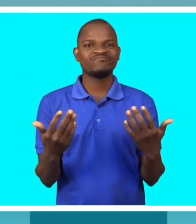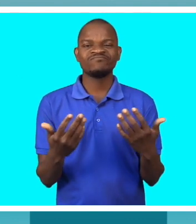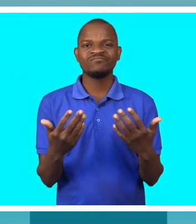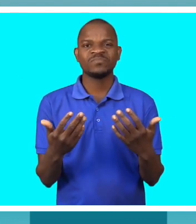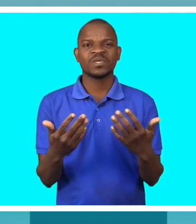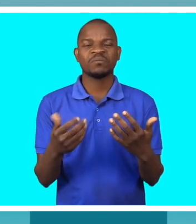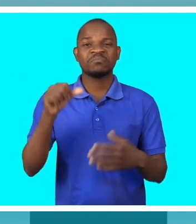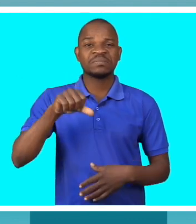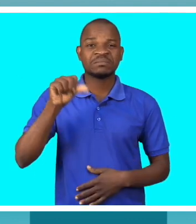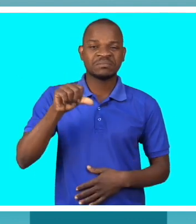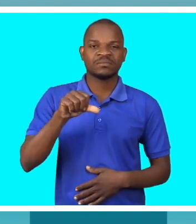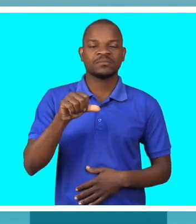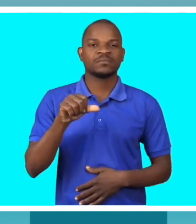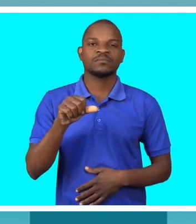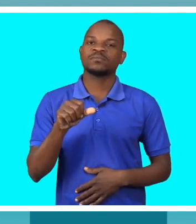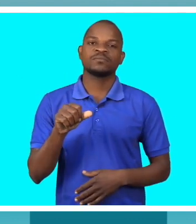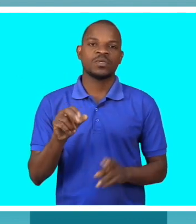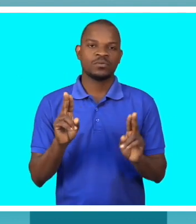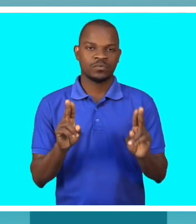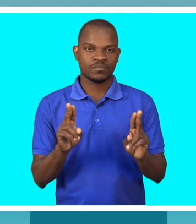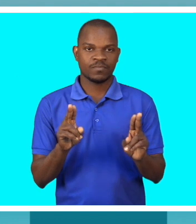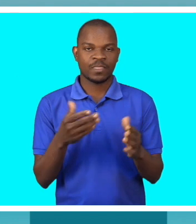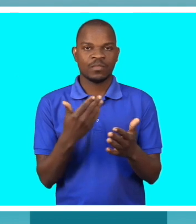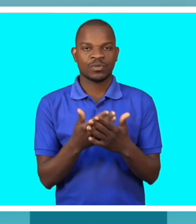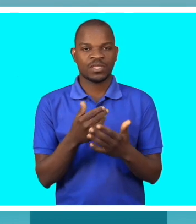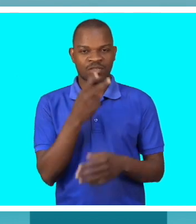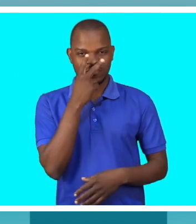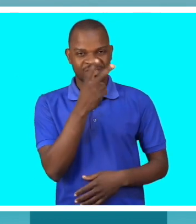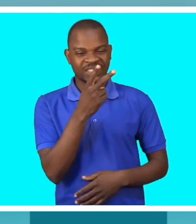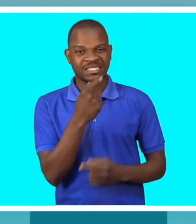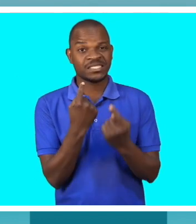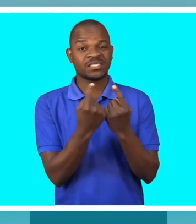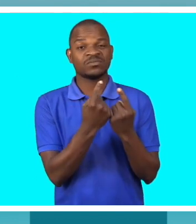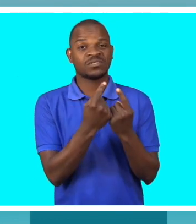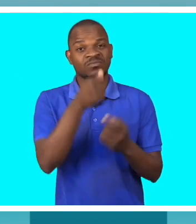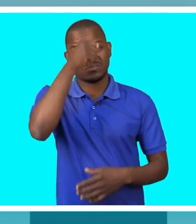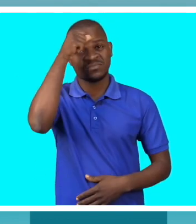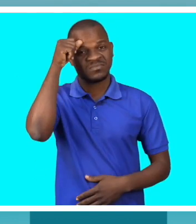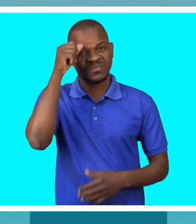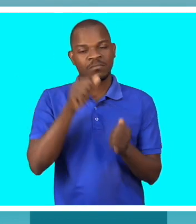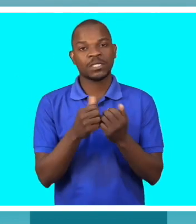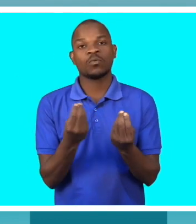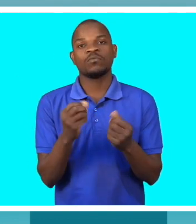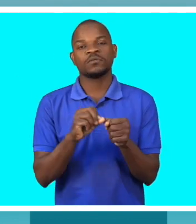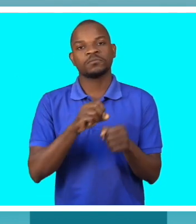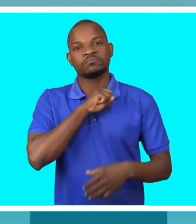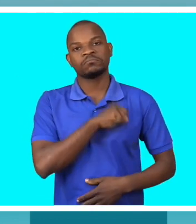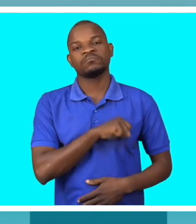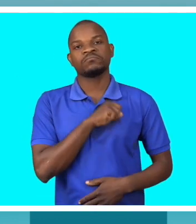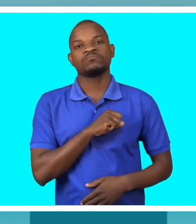Traumatizada nesse caso. Foi do tipo, olhei para mim, vi a nova realidade. Vi que não